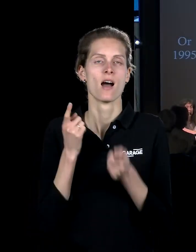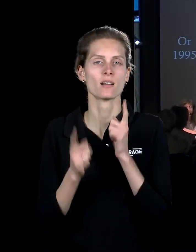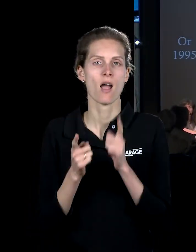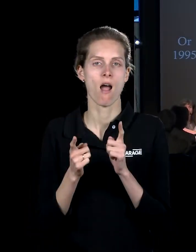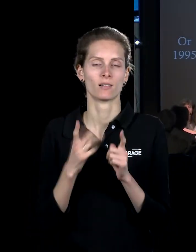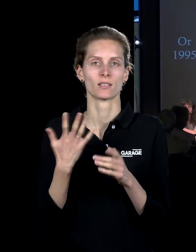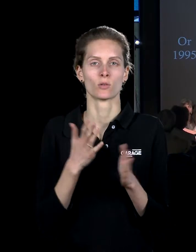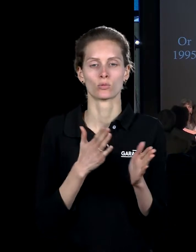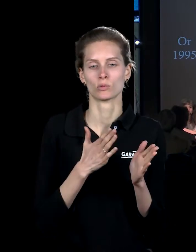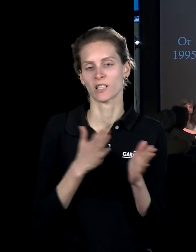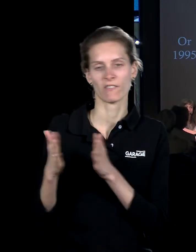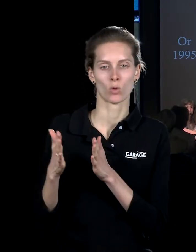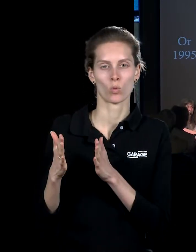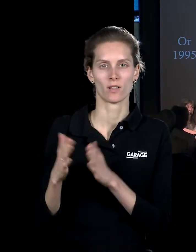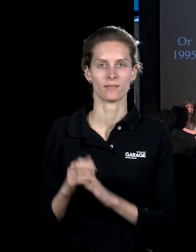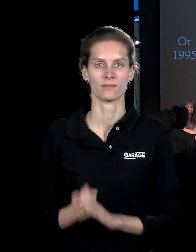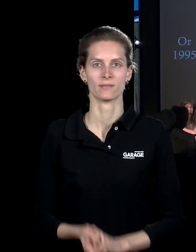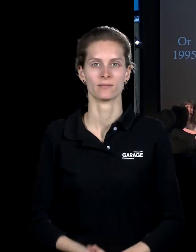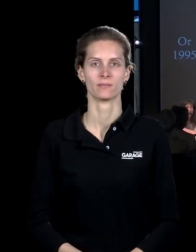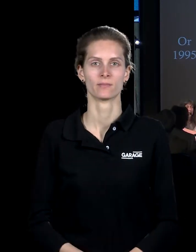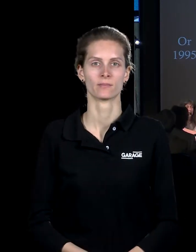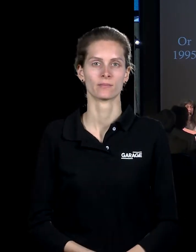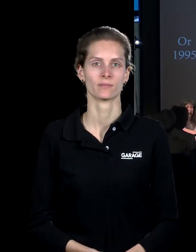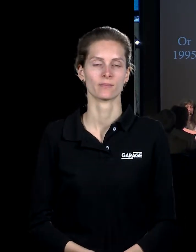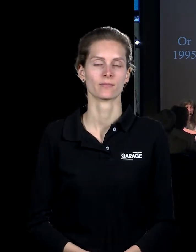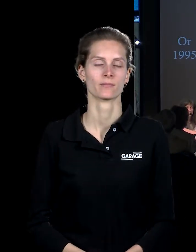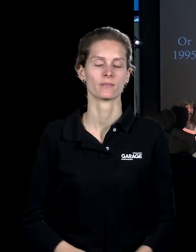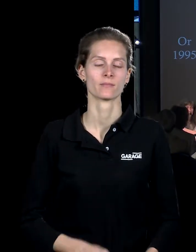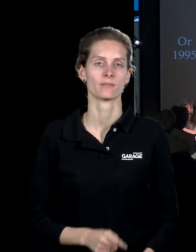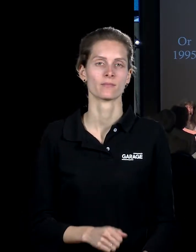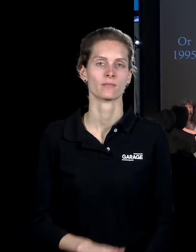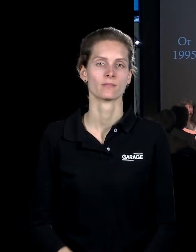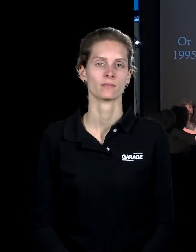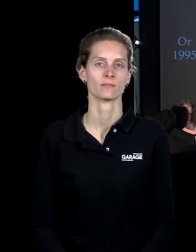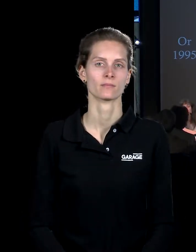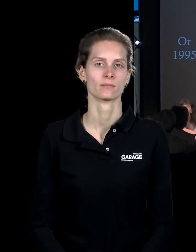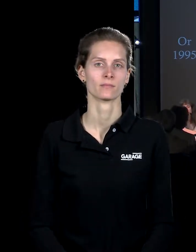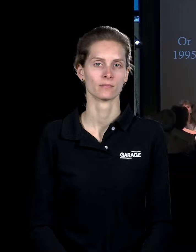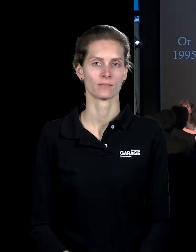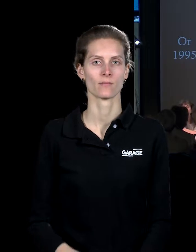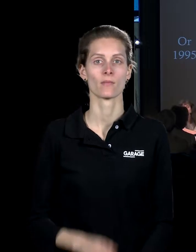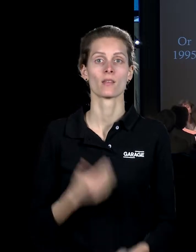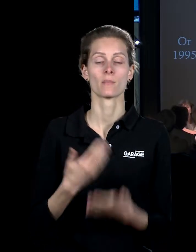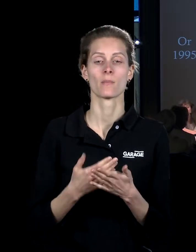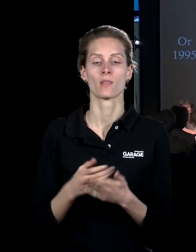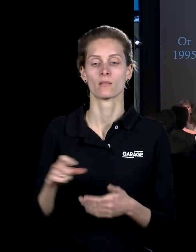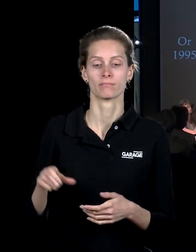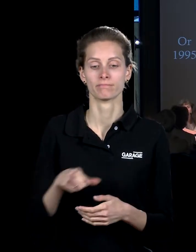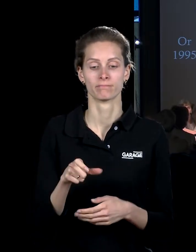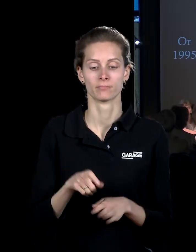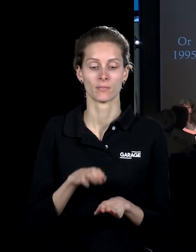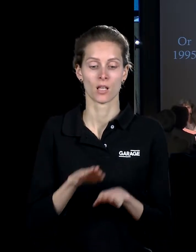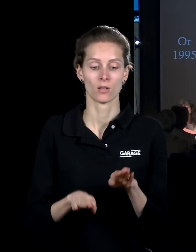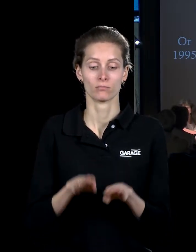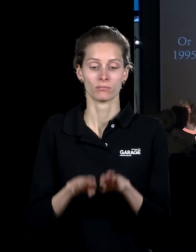работает ВИК. Так же, как, например, работает протаптовая тропинку, которая